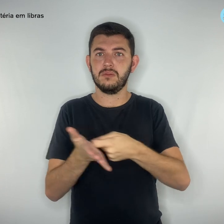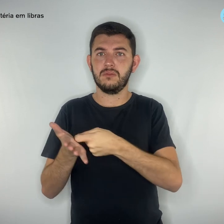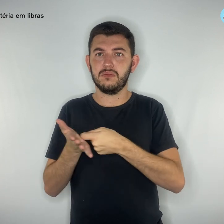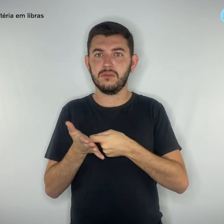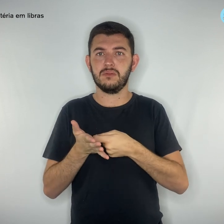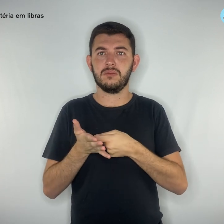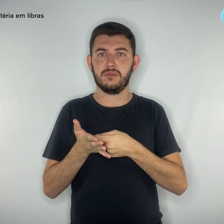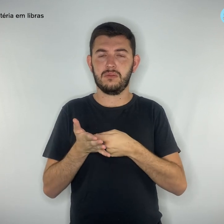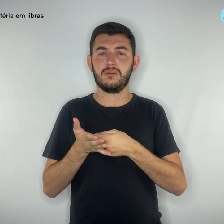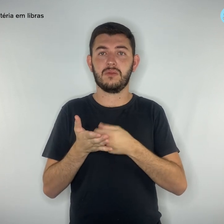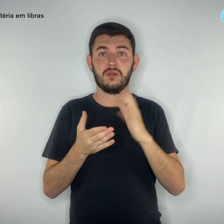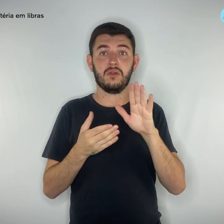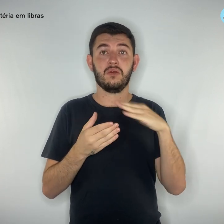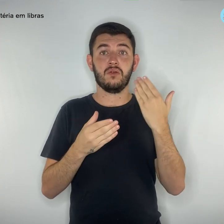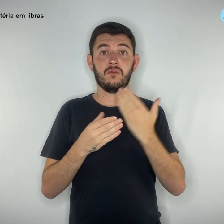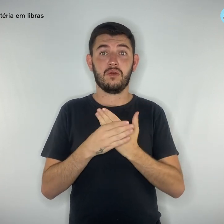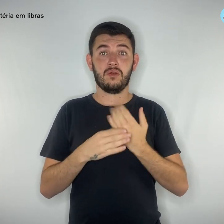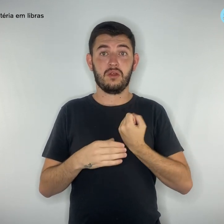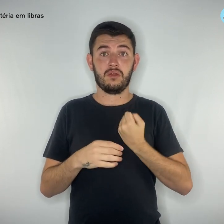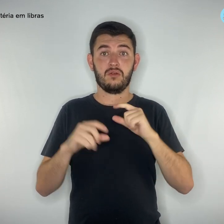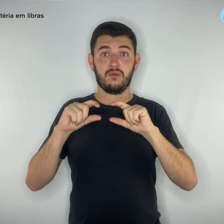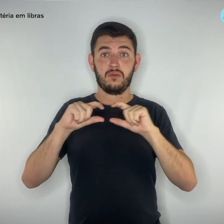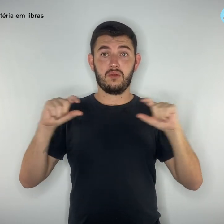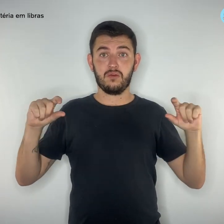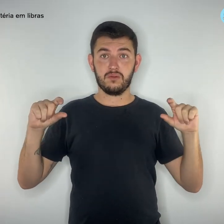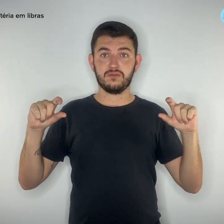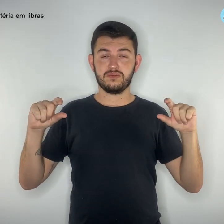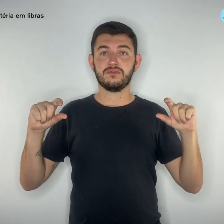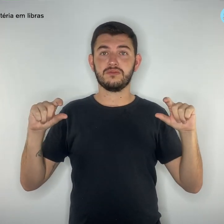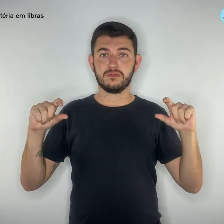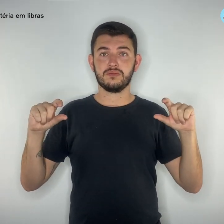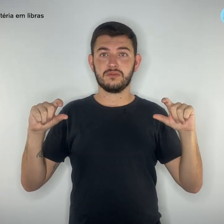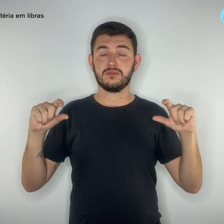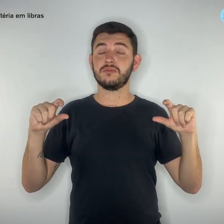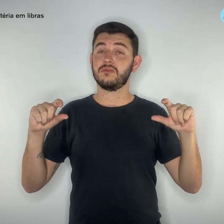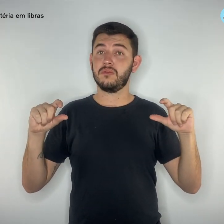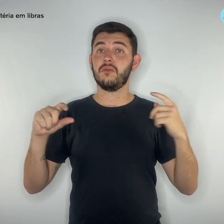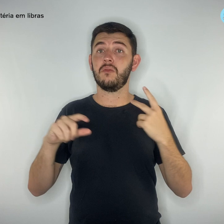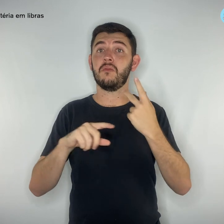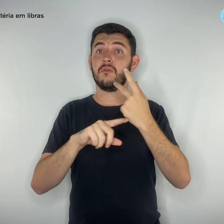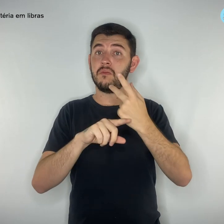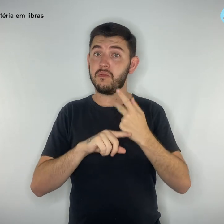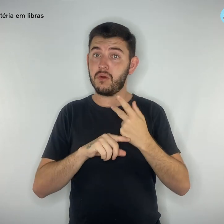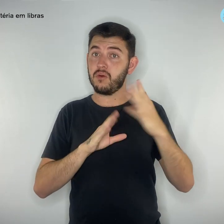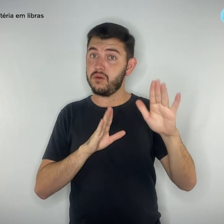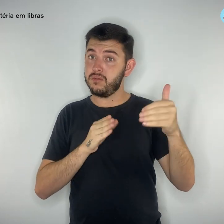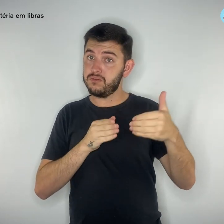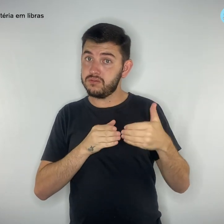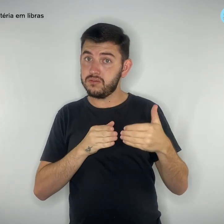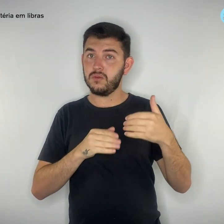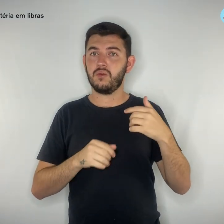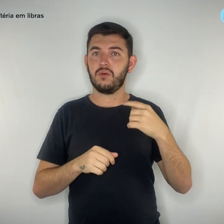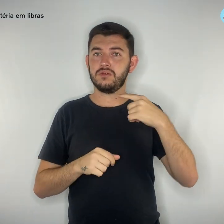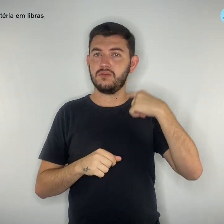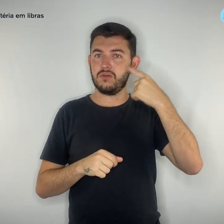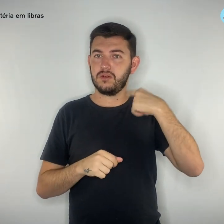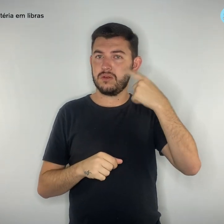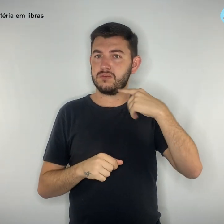mencionado acima. Entre em contato diretamente com o advogado responsável para